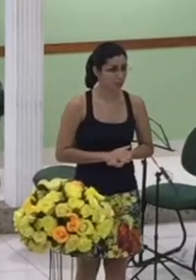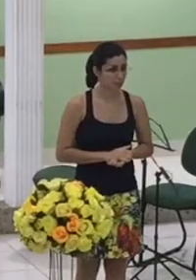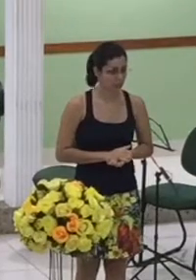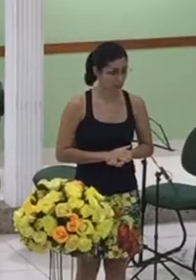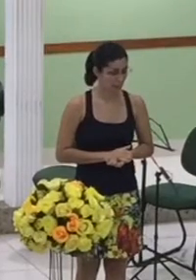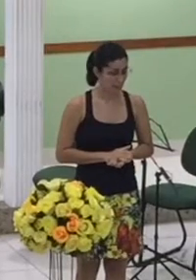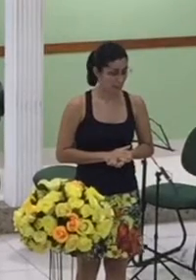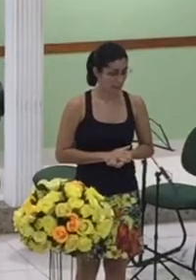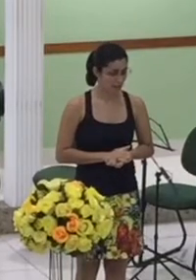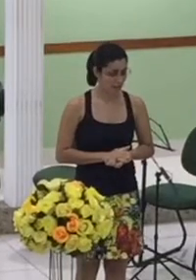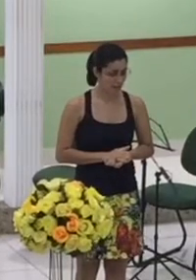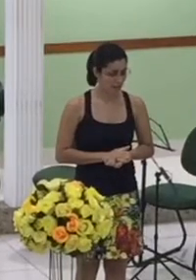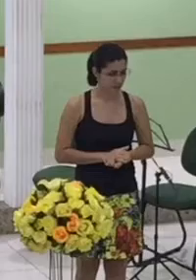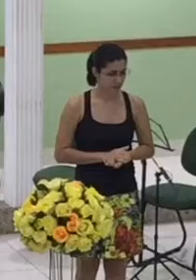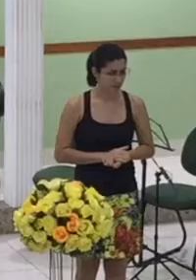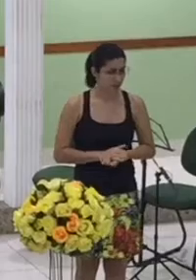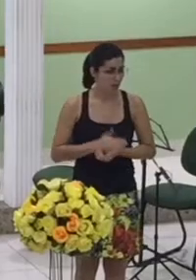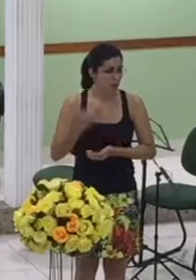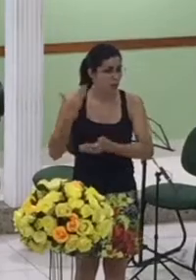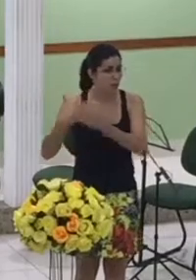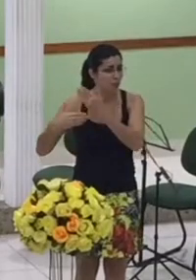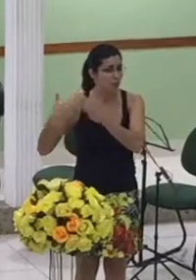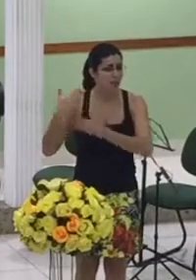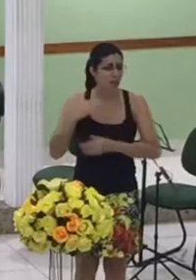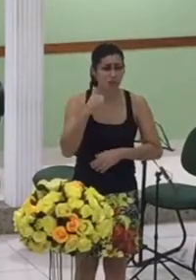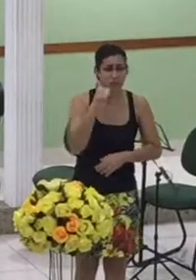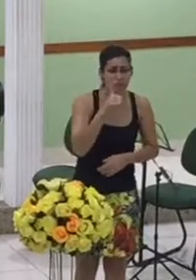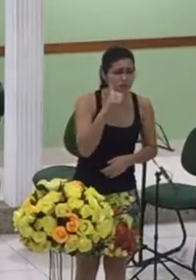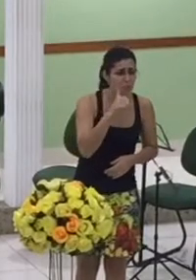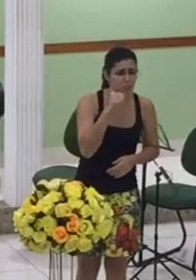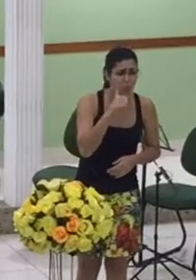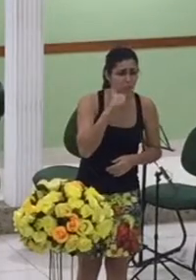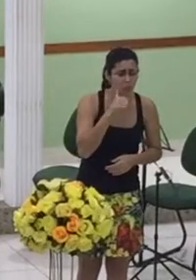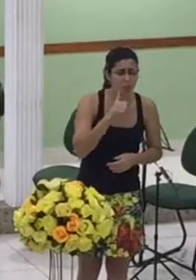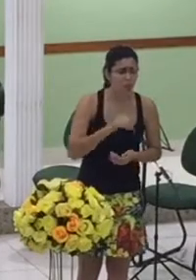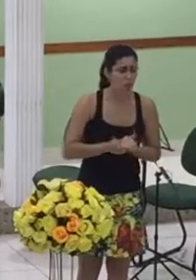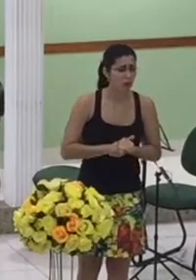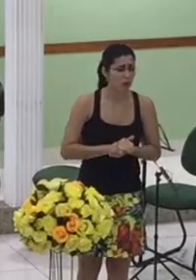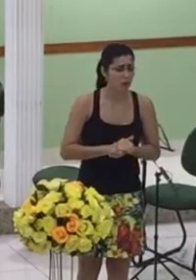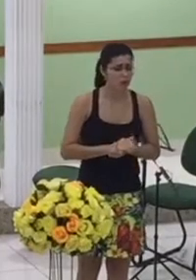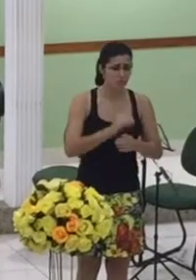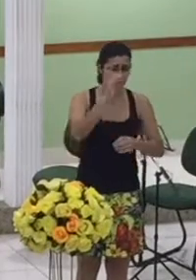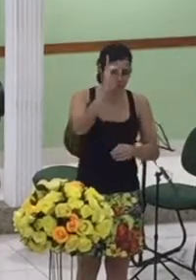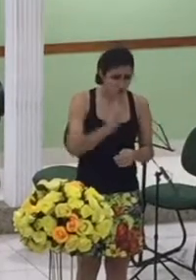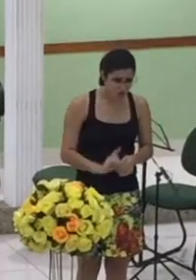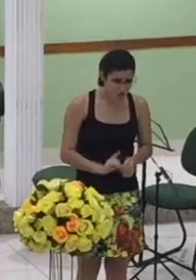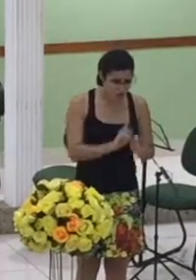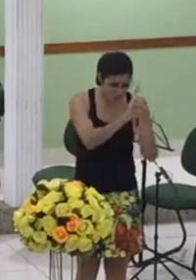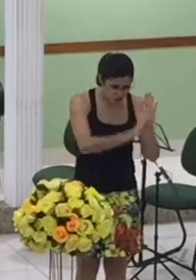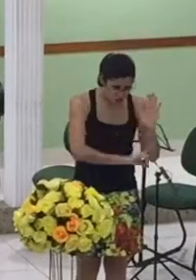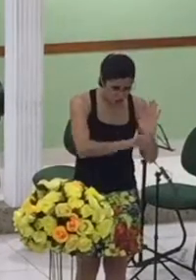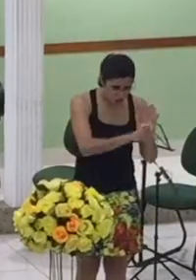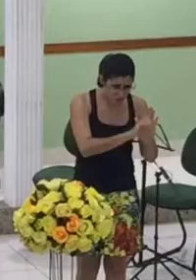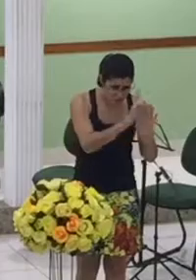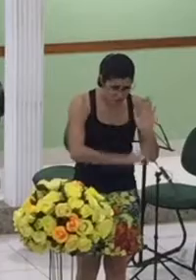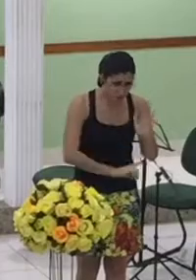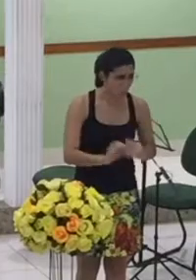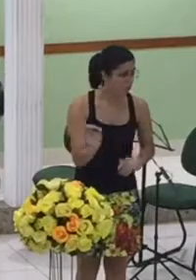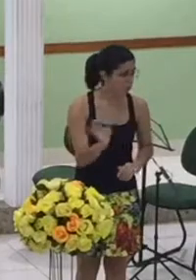elas sequer eram cidadãos elas não tinham direitos elas não tinham deveres elas não tinham